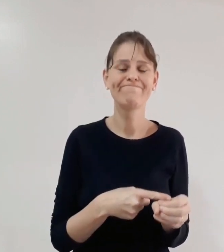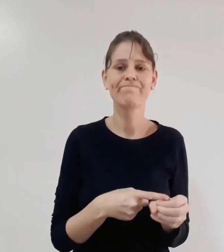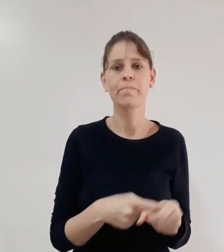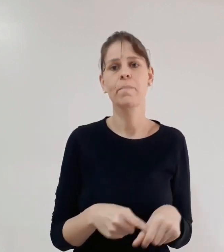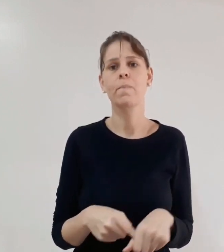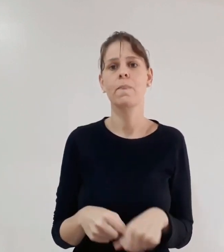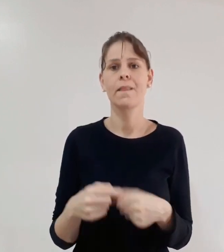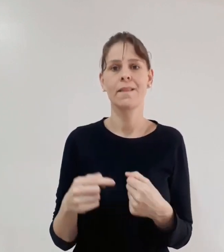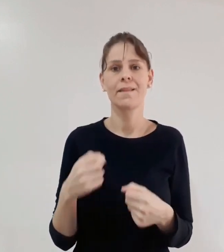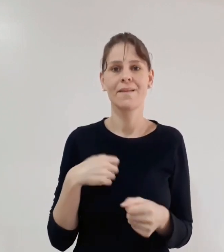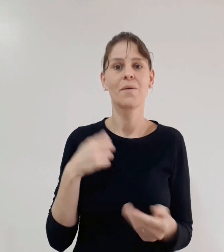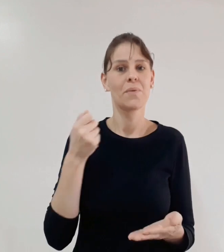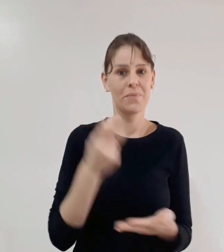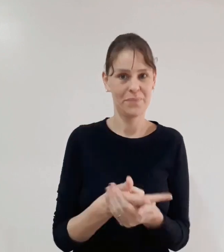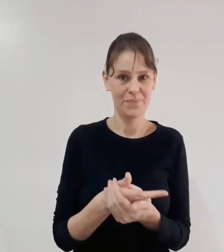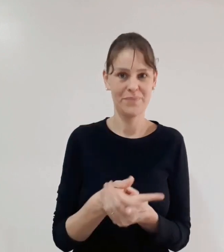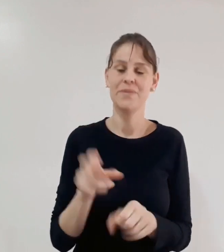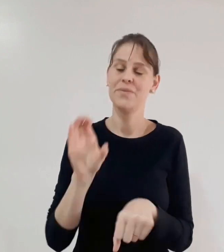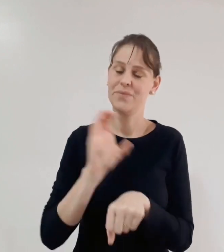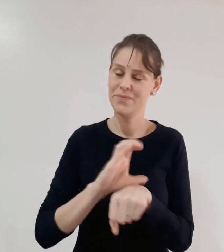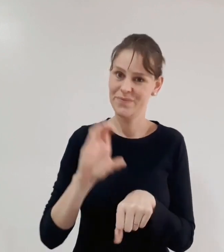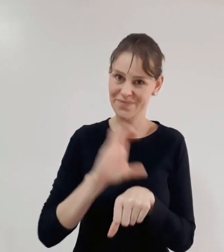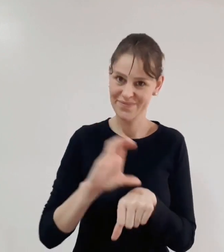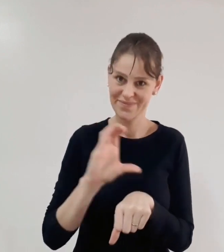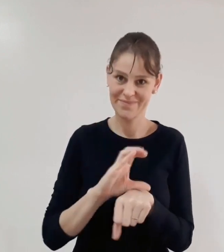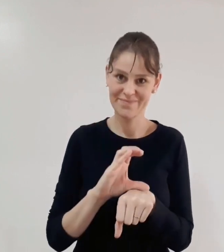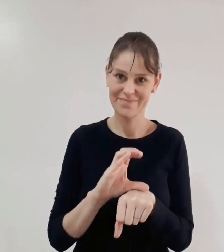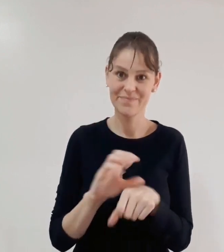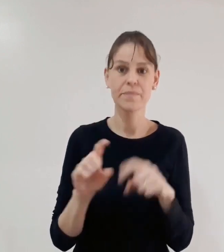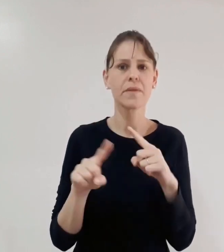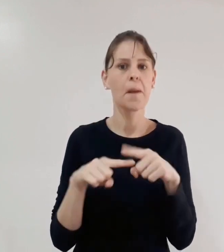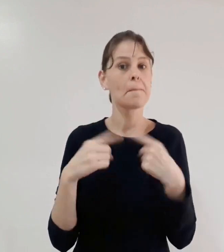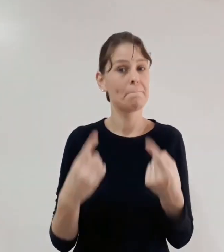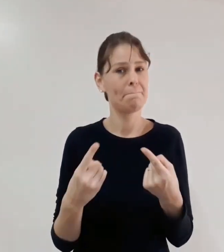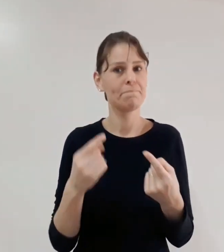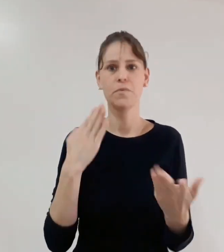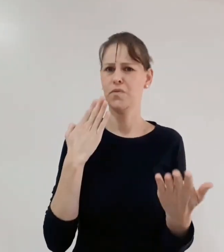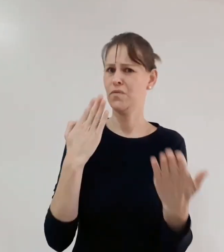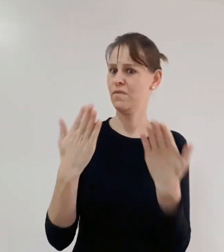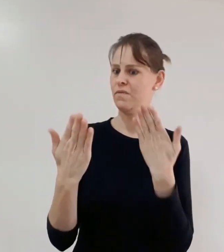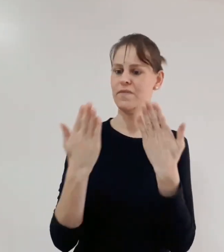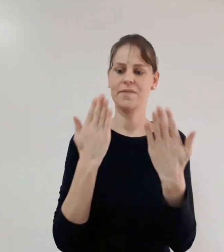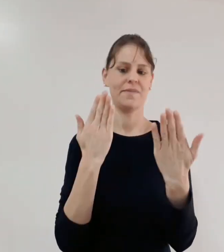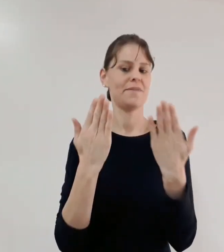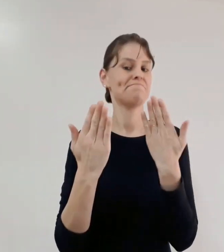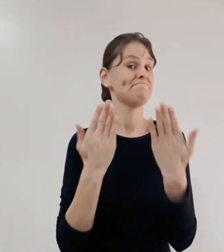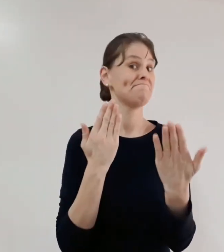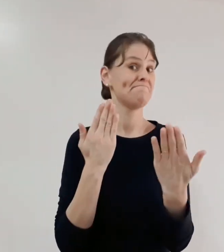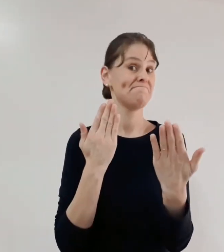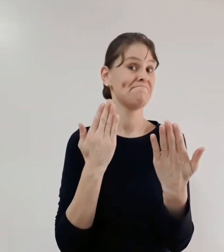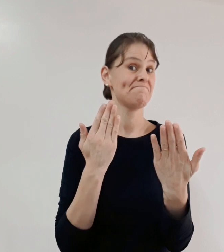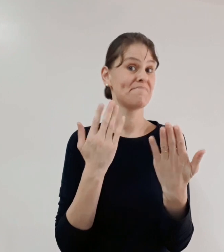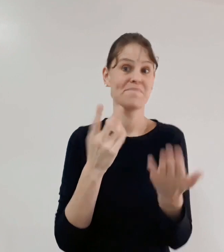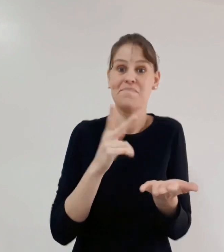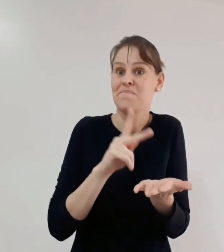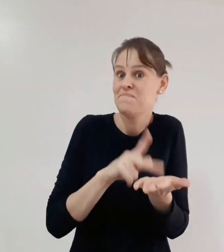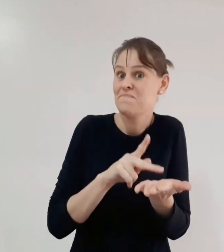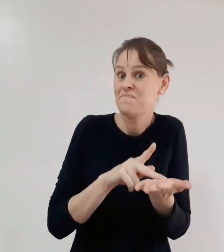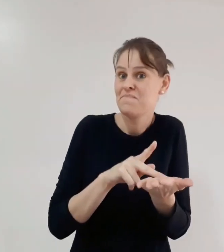Madison Barreto e eu também acreditei. Entrei para o método, me matriculei e olha só como eu estou